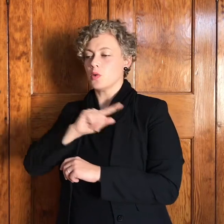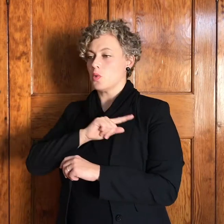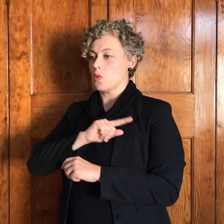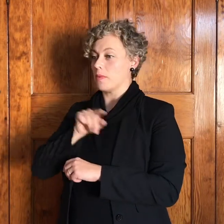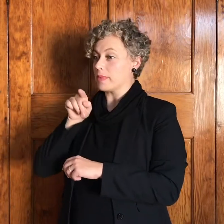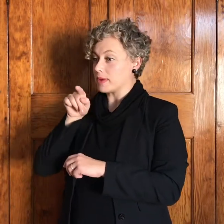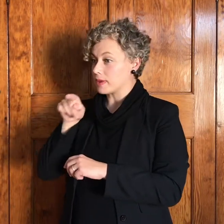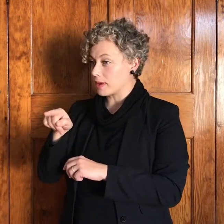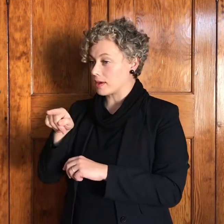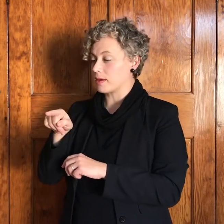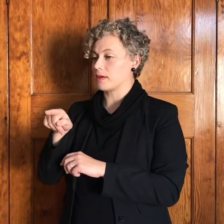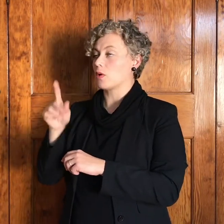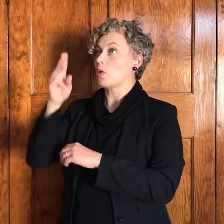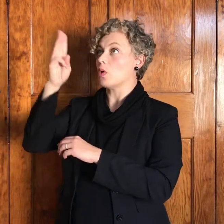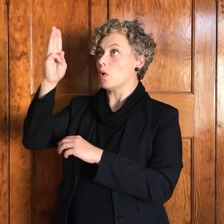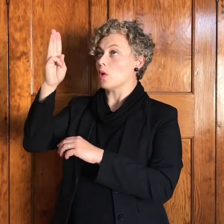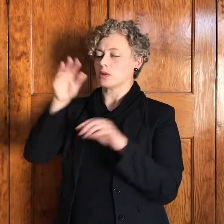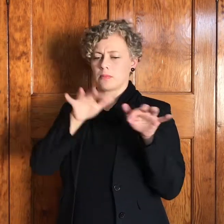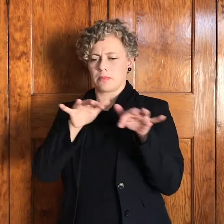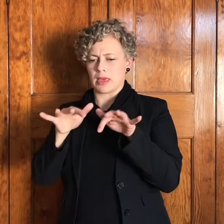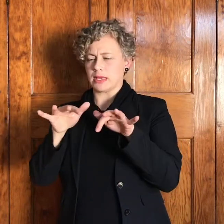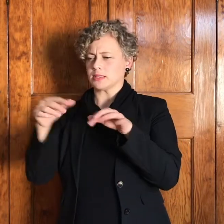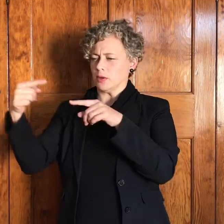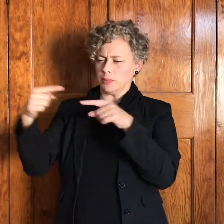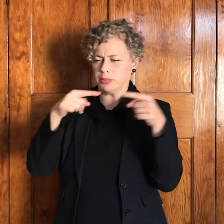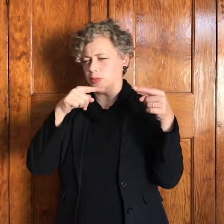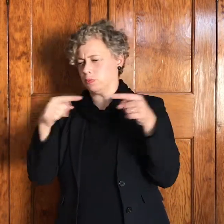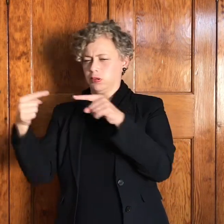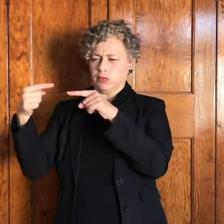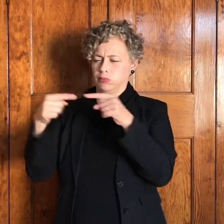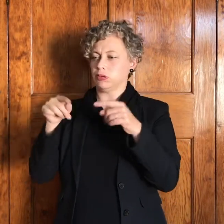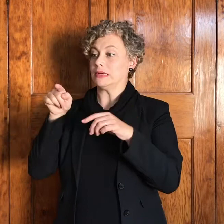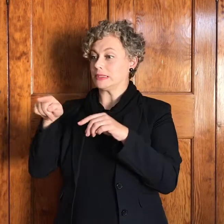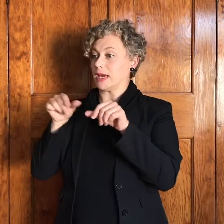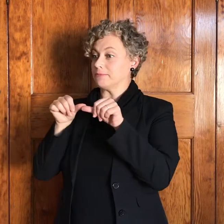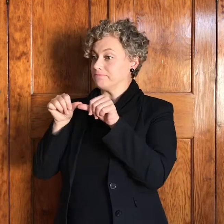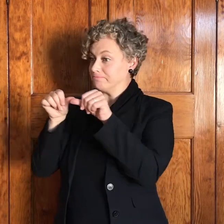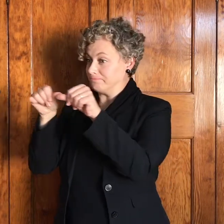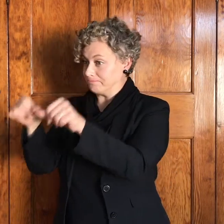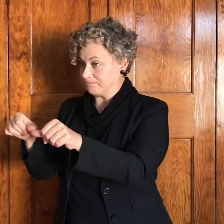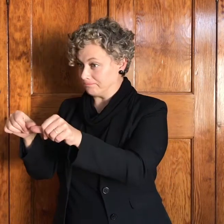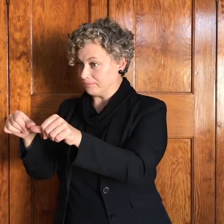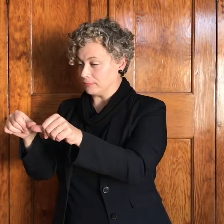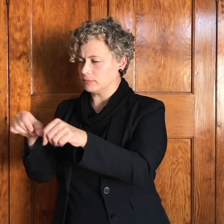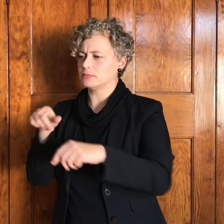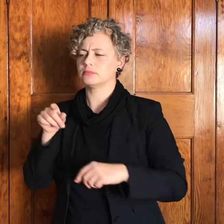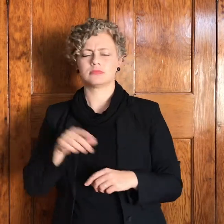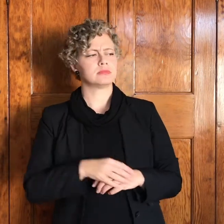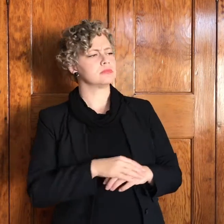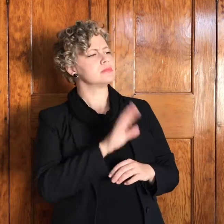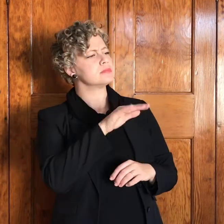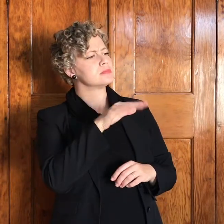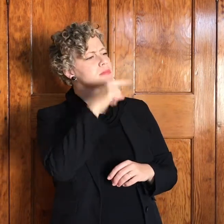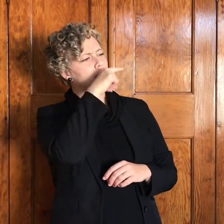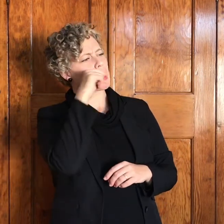jy het het eind uit vol gehou toe sê Jacob sê my toch jou naam en die man vraag